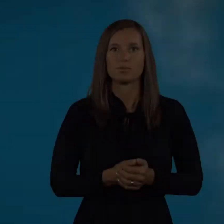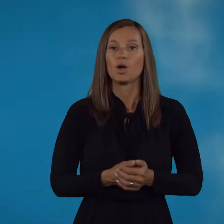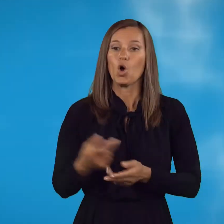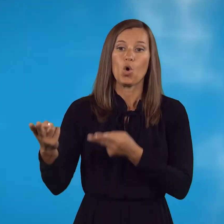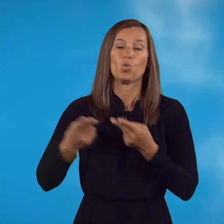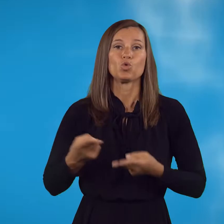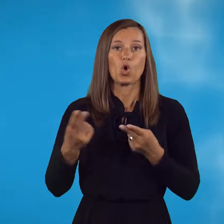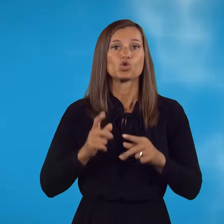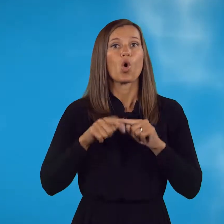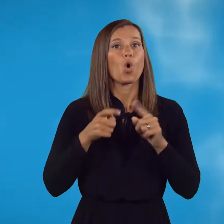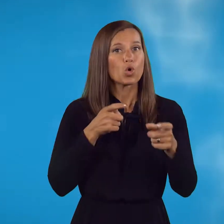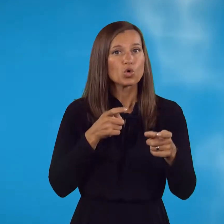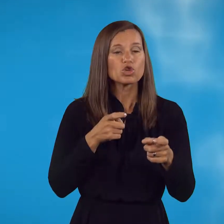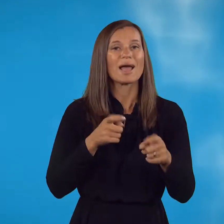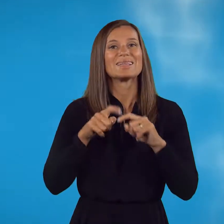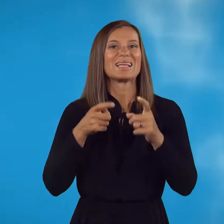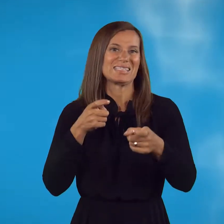Vnos orožja in streljiva